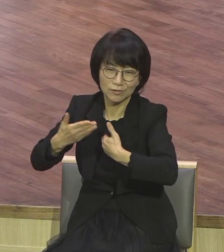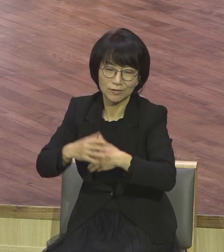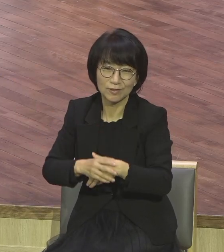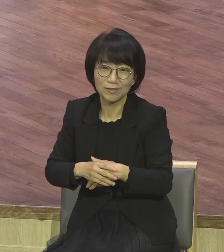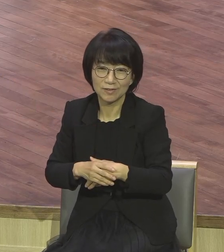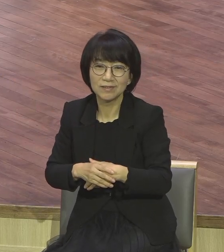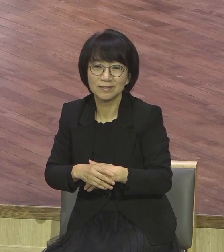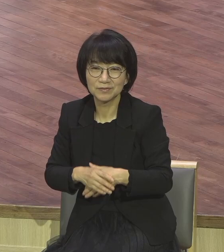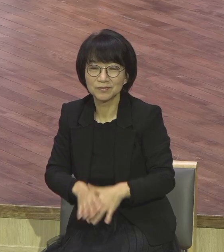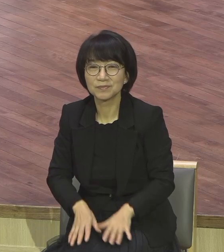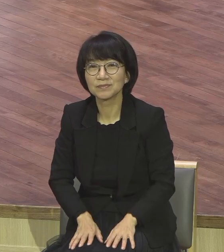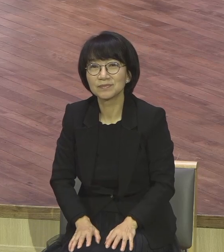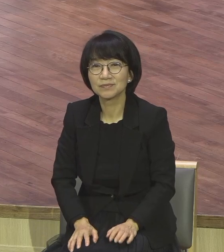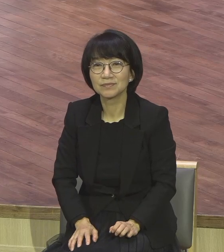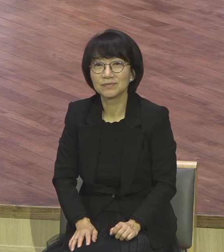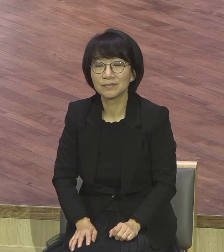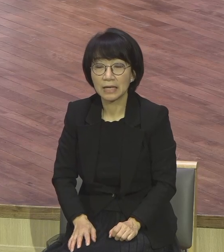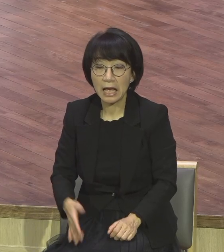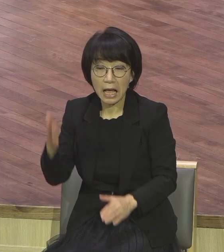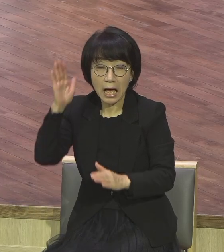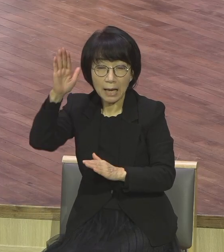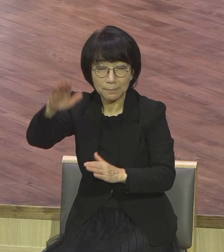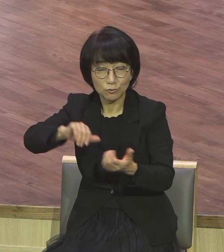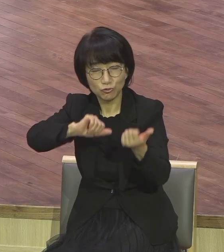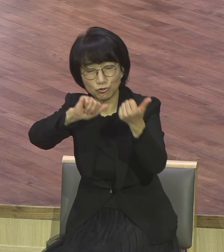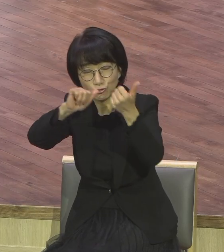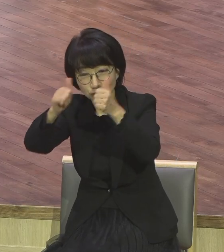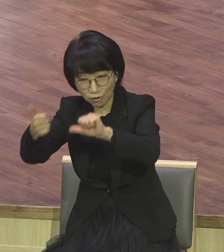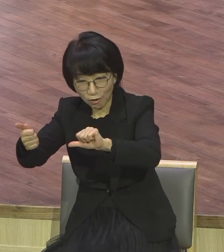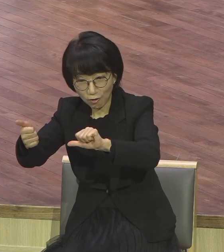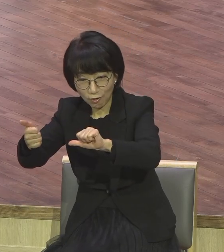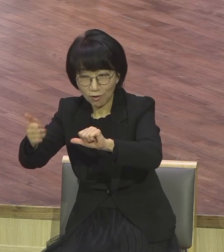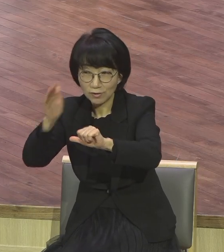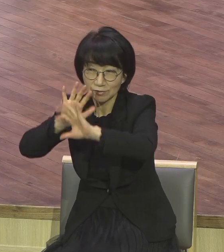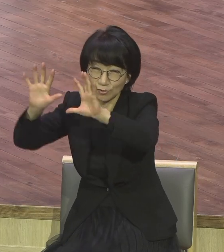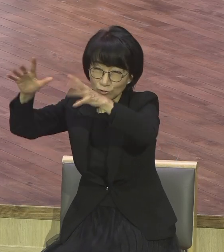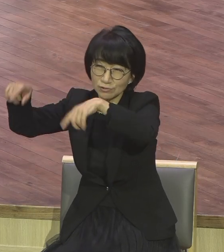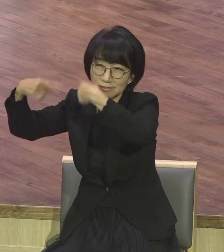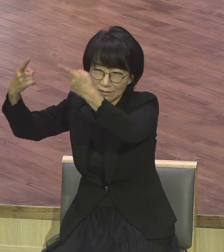이 땅에 살면서 하나님이 다 응답할게 내가 내가 해 주겠다